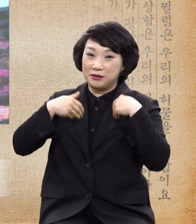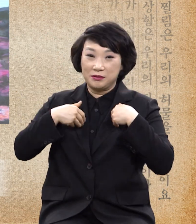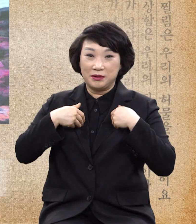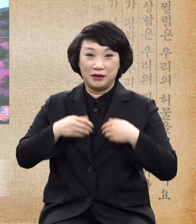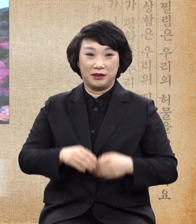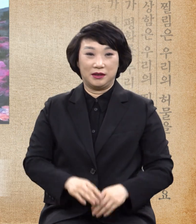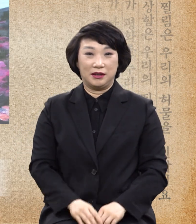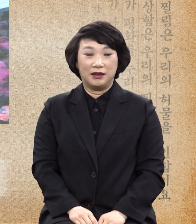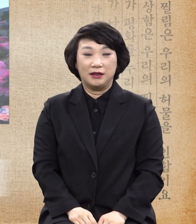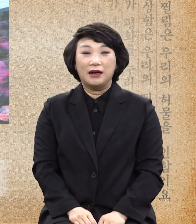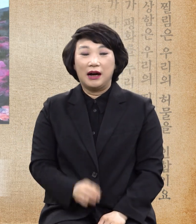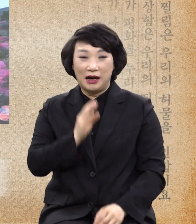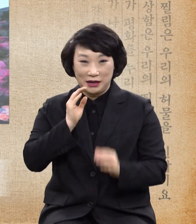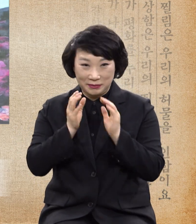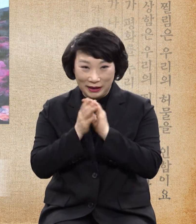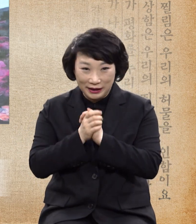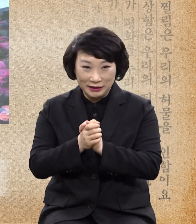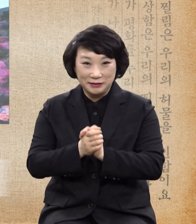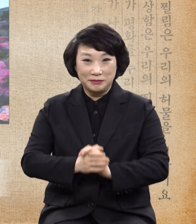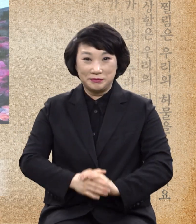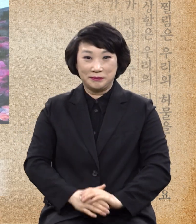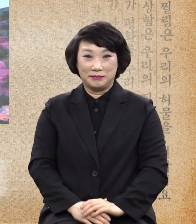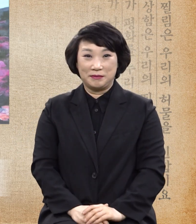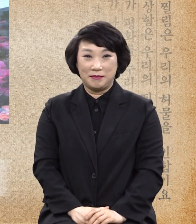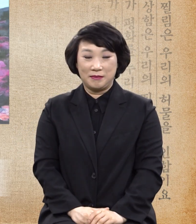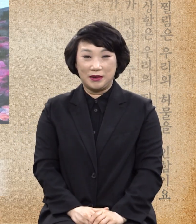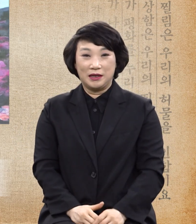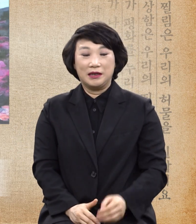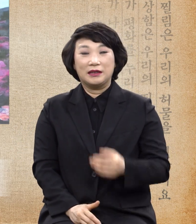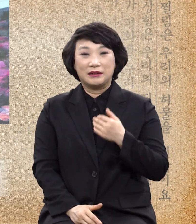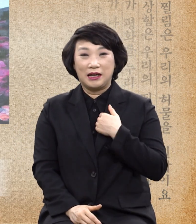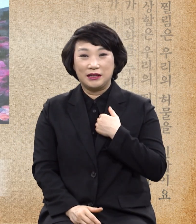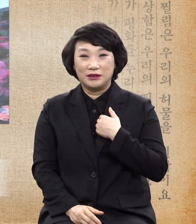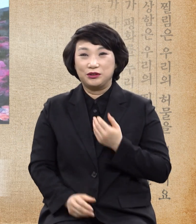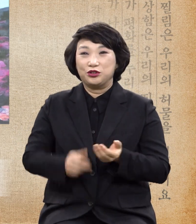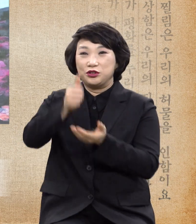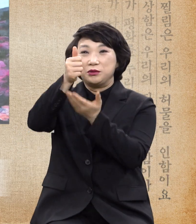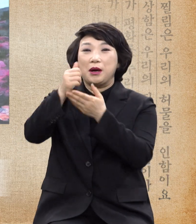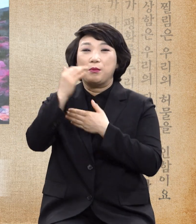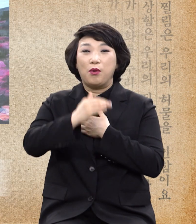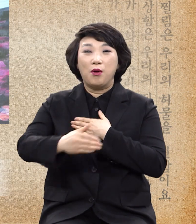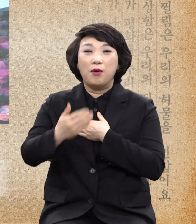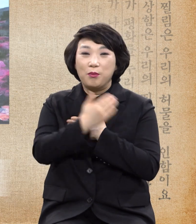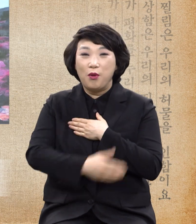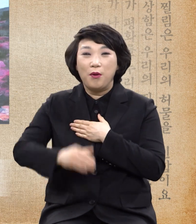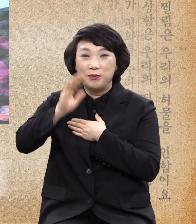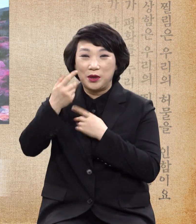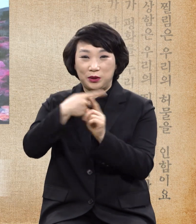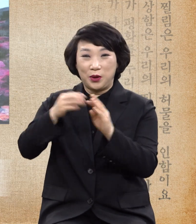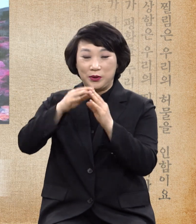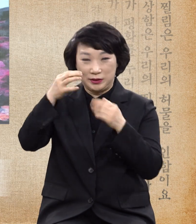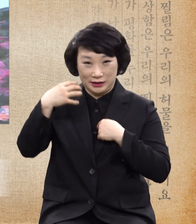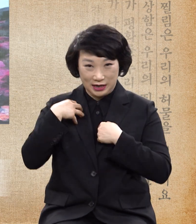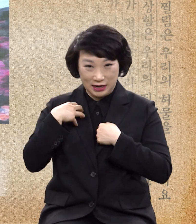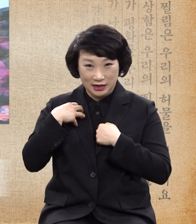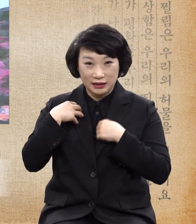돌려야 할 것입니다 나는 주님의 몸 된 교회다 나는 주님의 몸 된